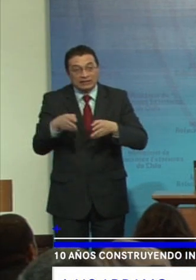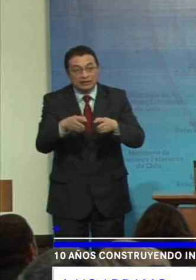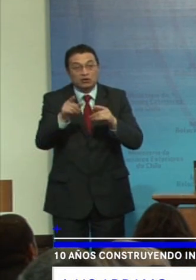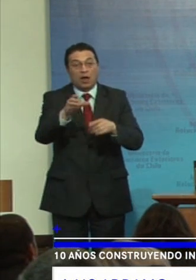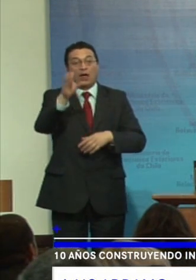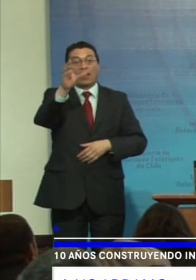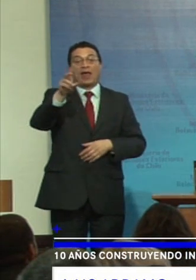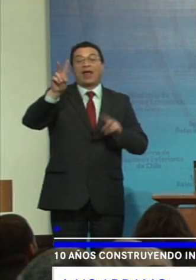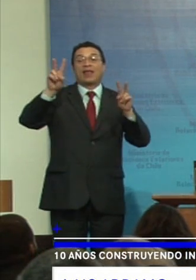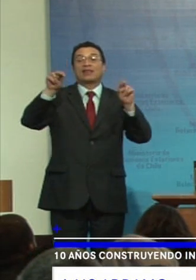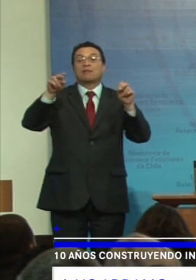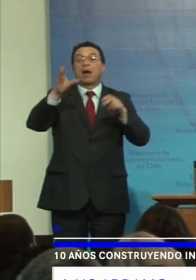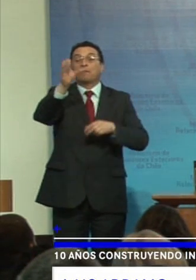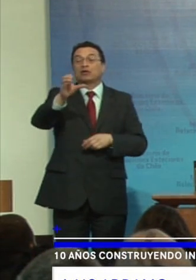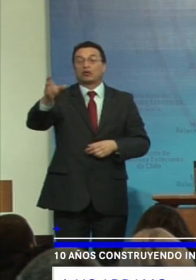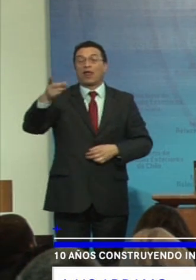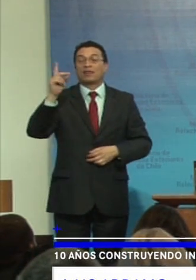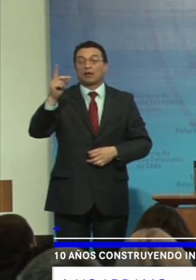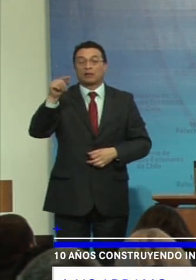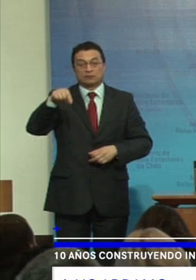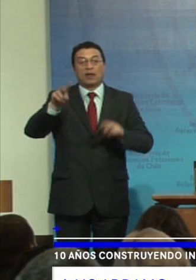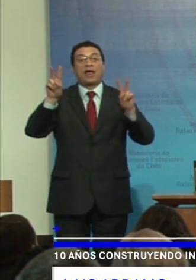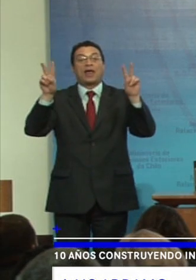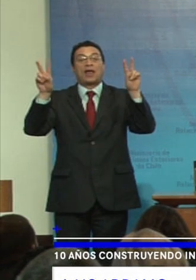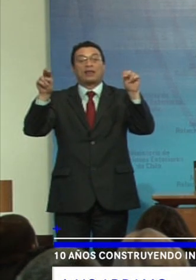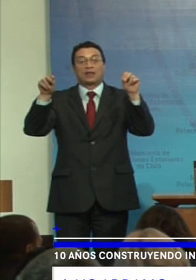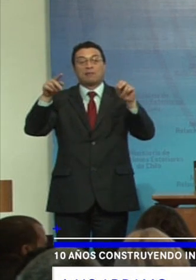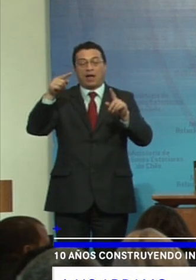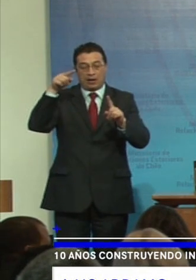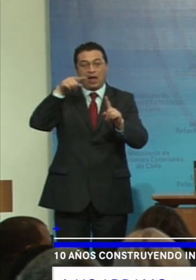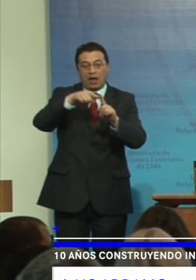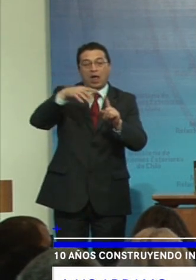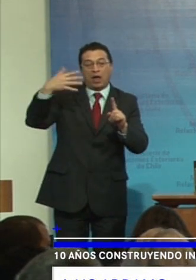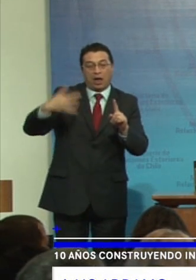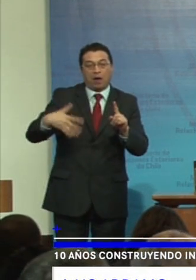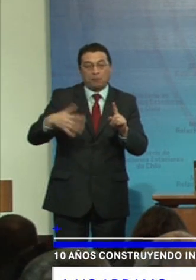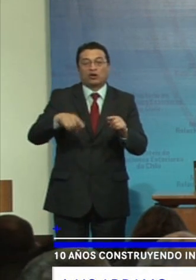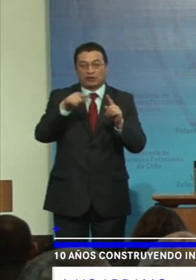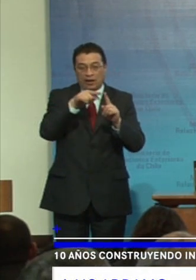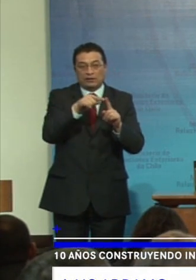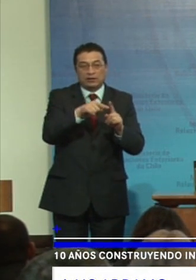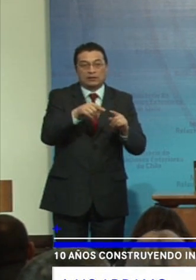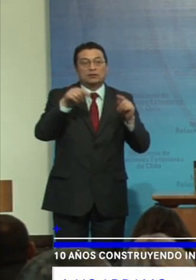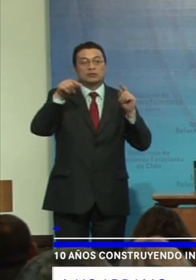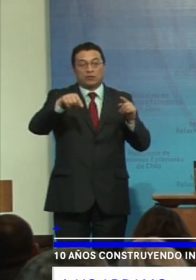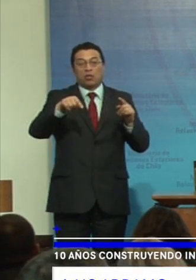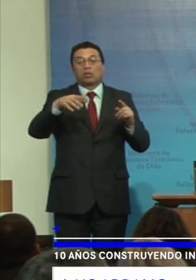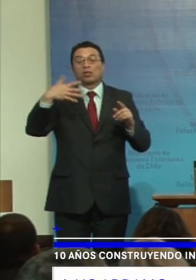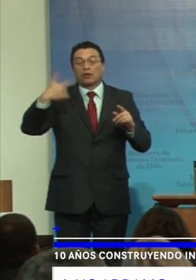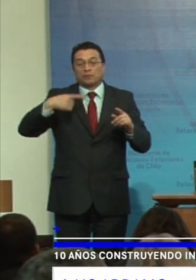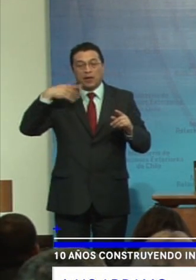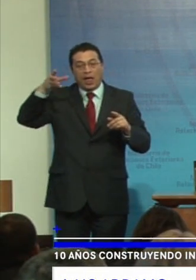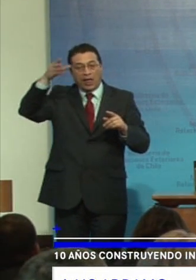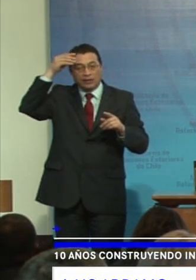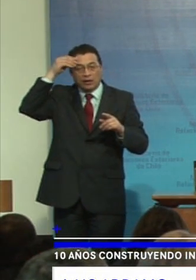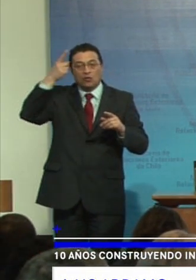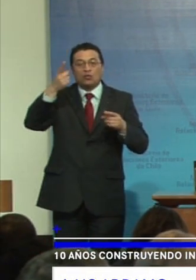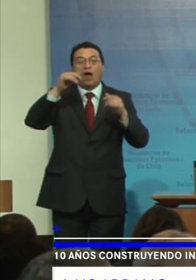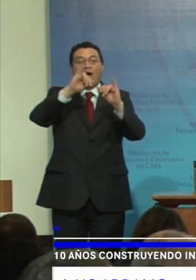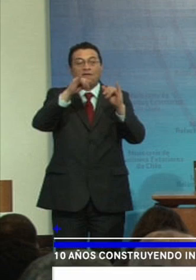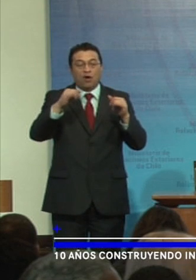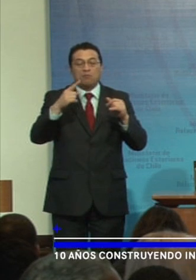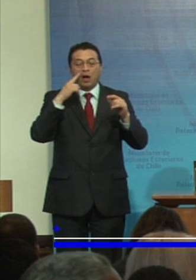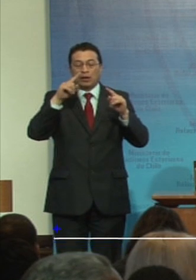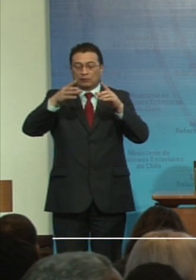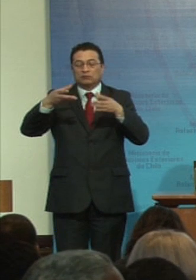de las personas con discapacidad es un tema central en esa reflexión y que es entendido de manera integral y